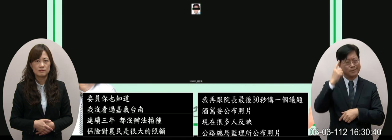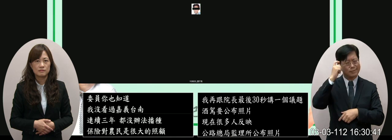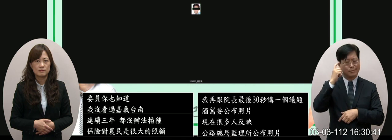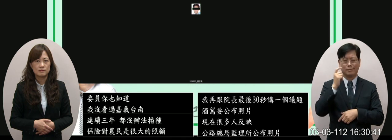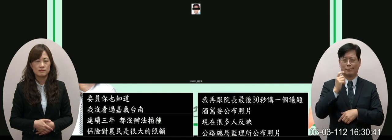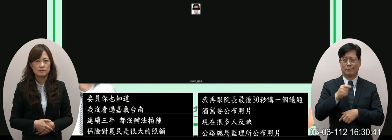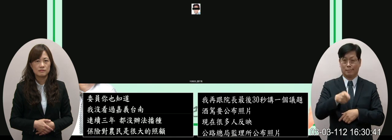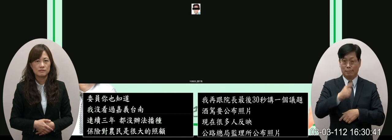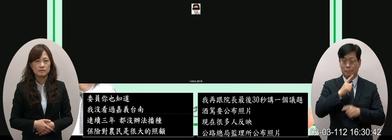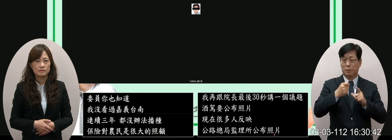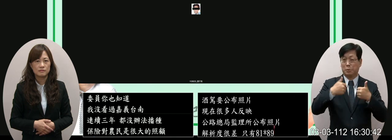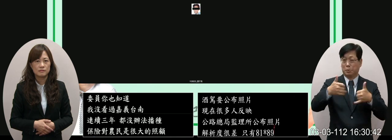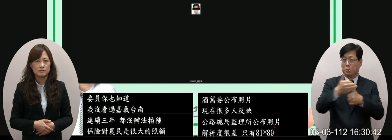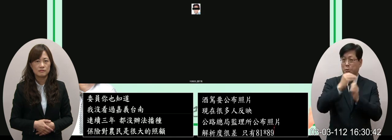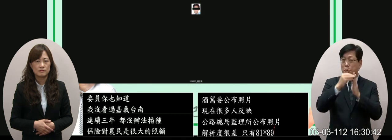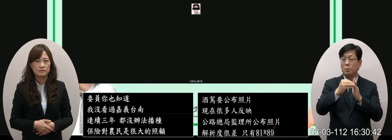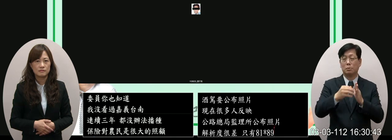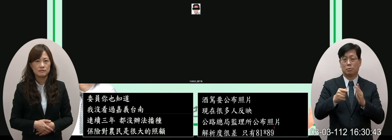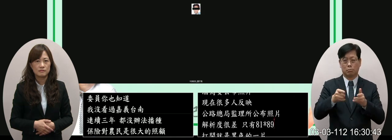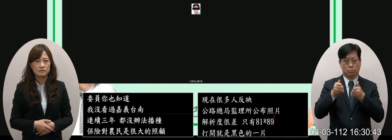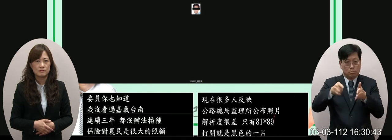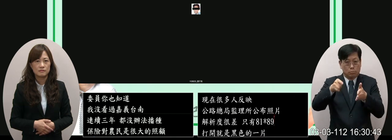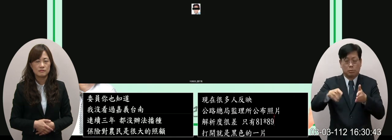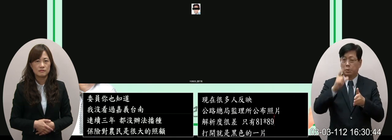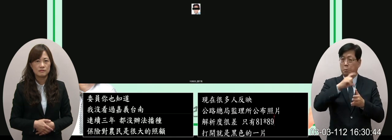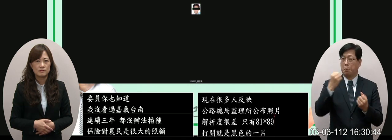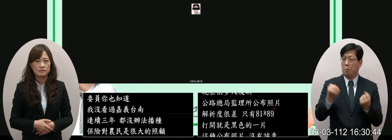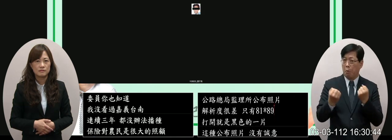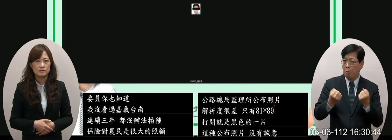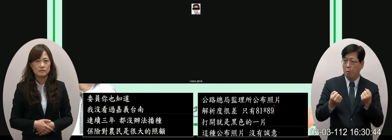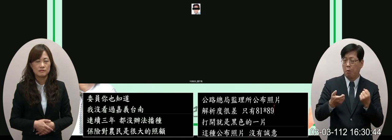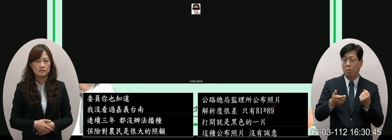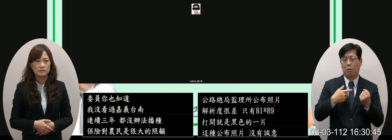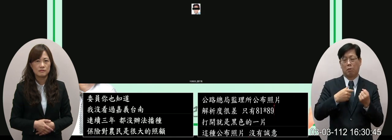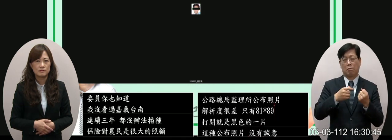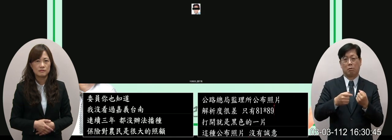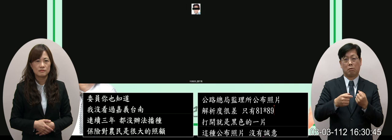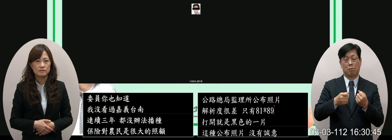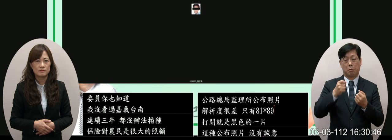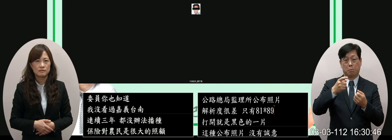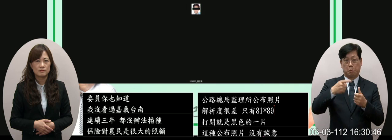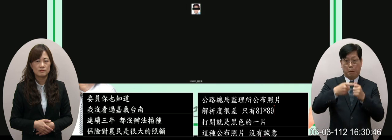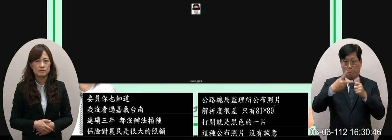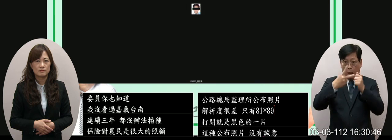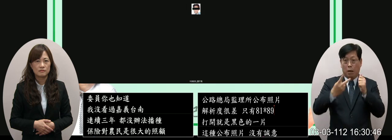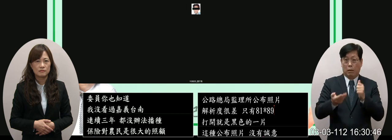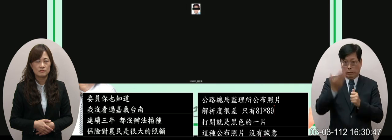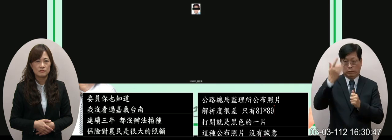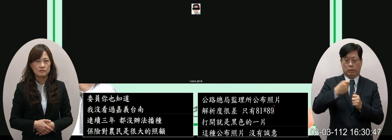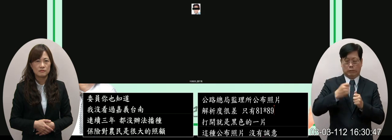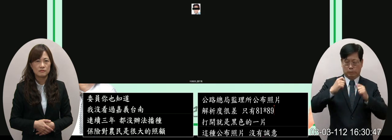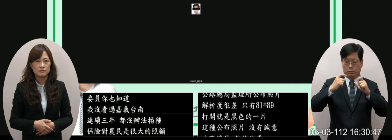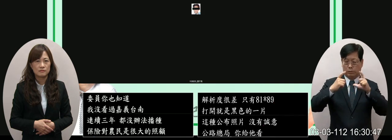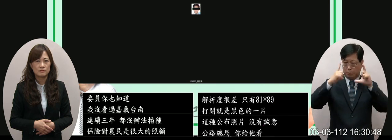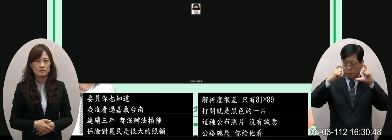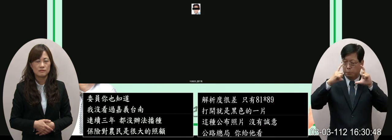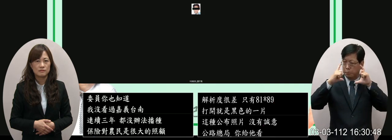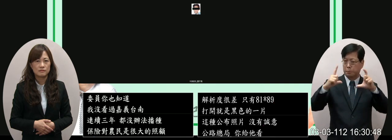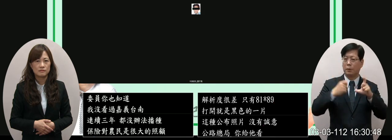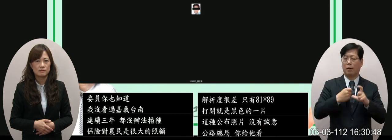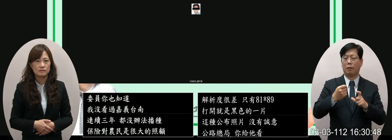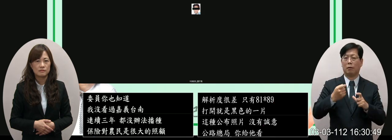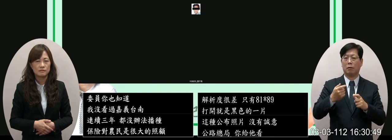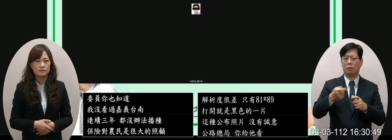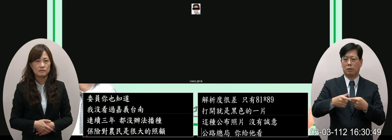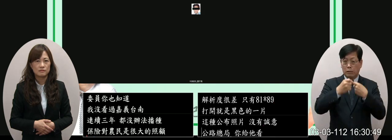公佈總局你看他們說針對這個酒駕兩次酒駕以上的要公佈照片這商品